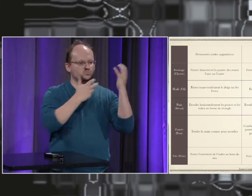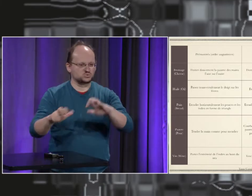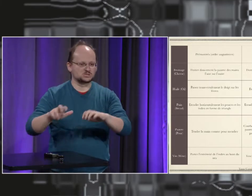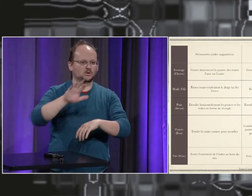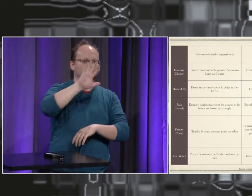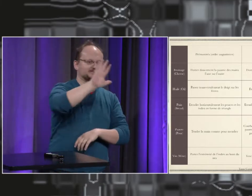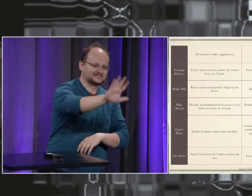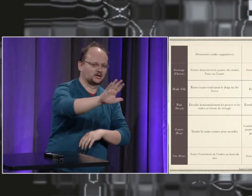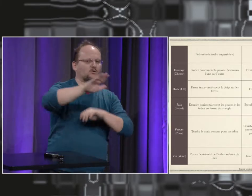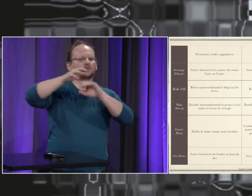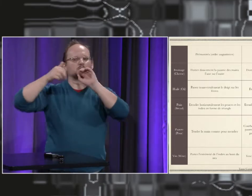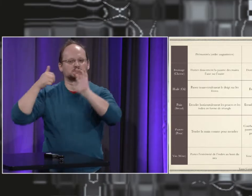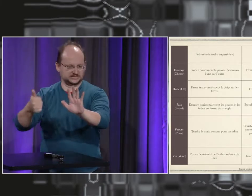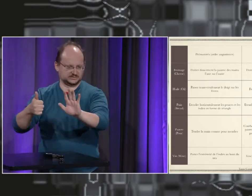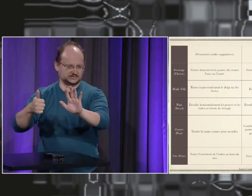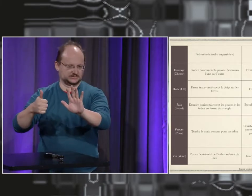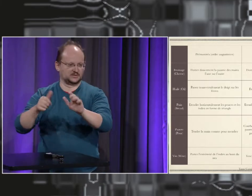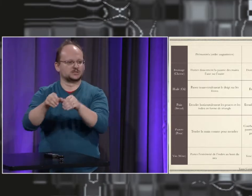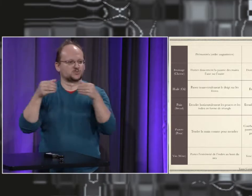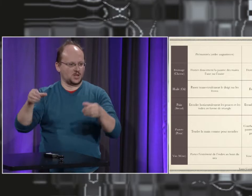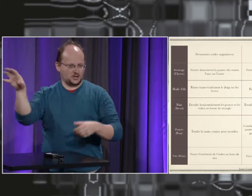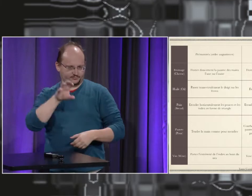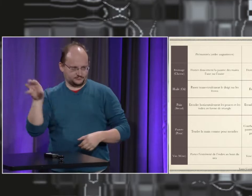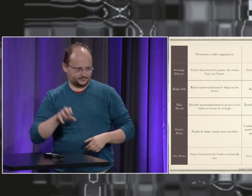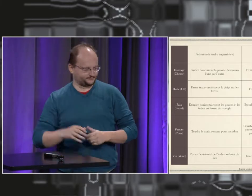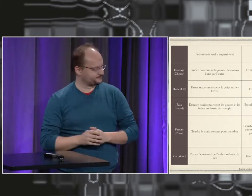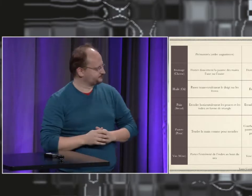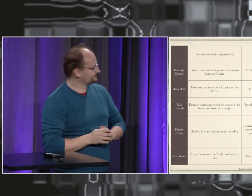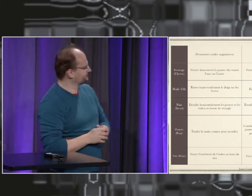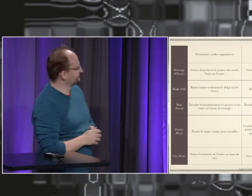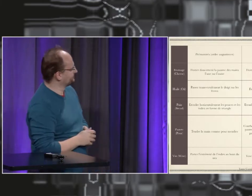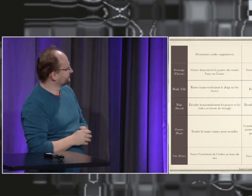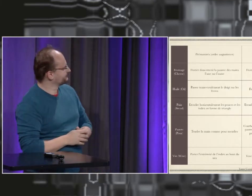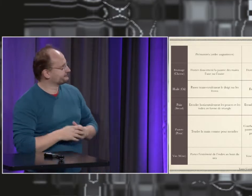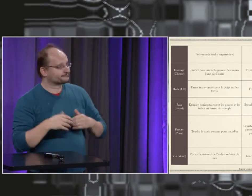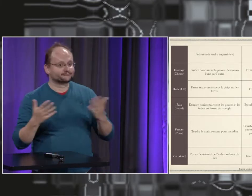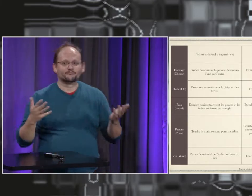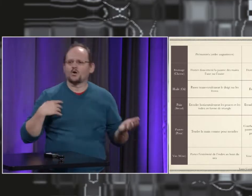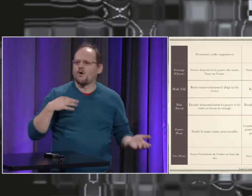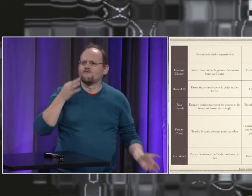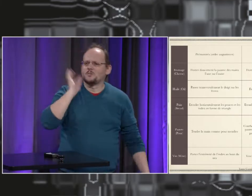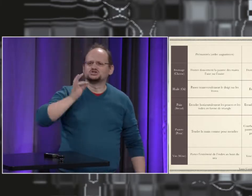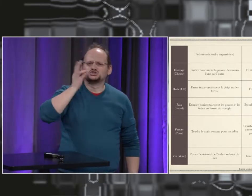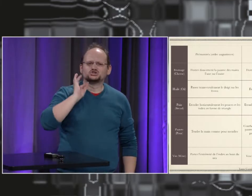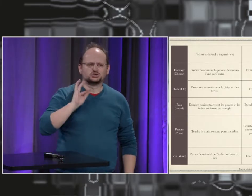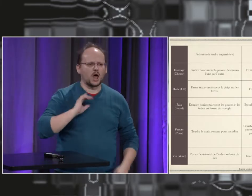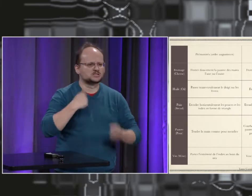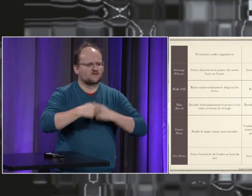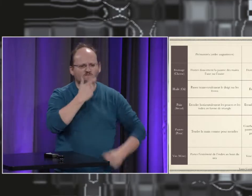Pour les sourds, les premiers signes apparaissent en 1876, 56, pardon, 56. Les premières